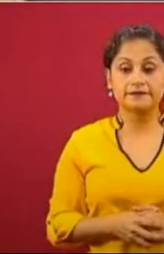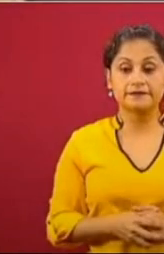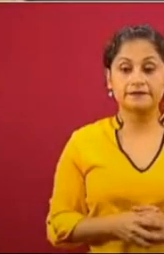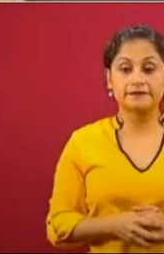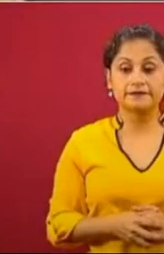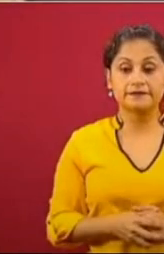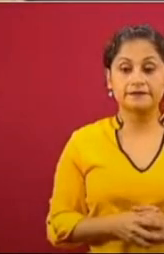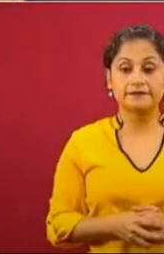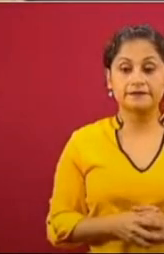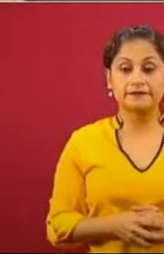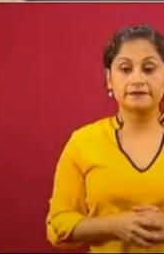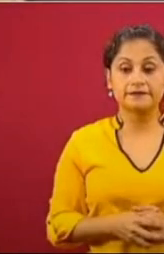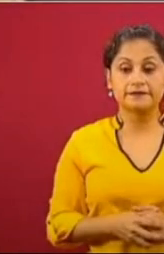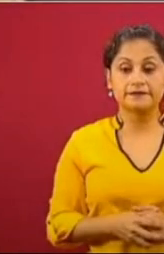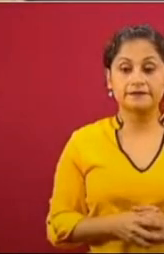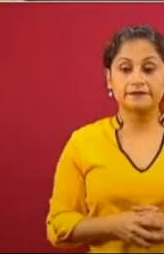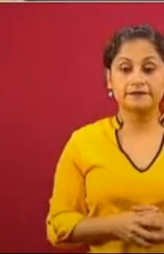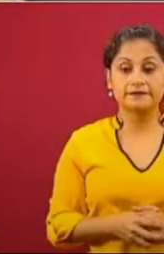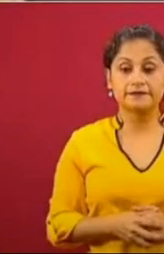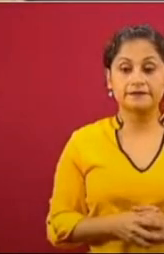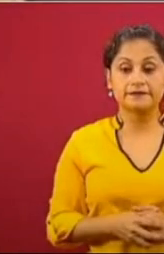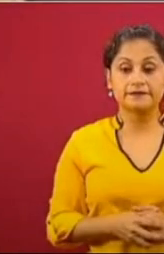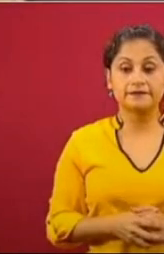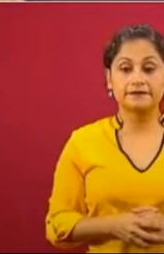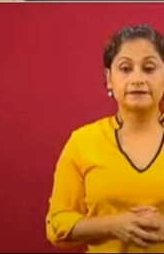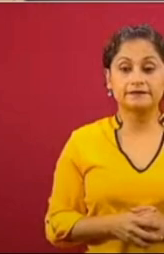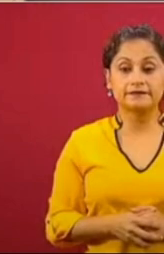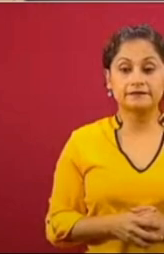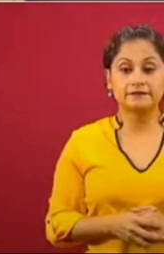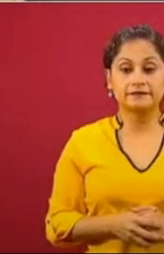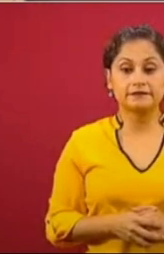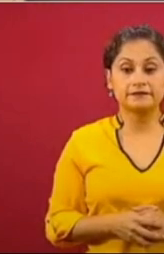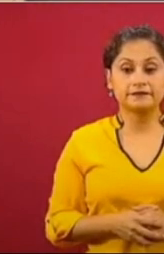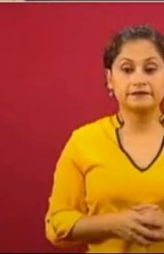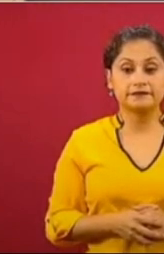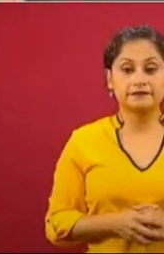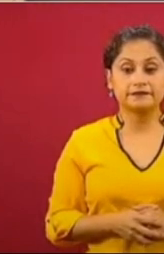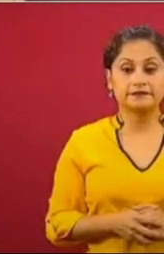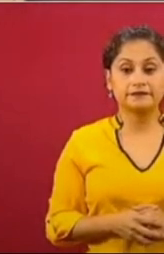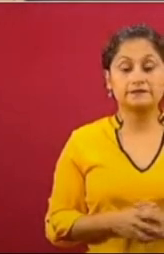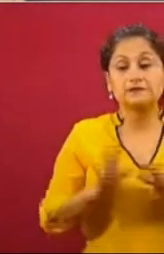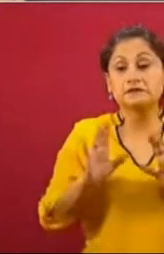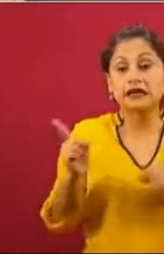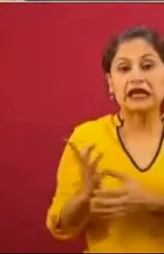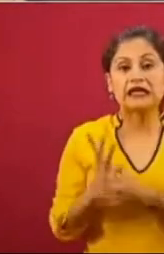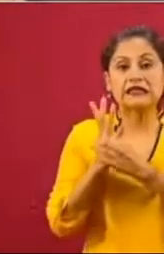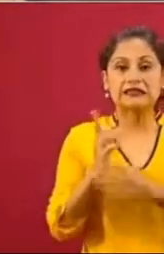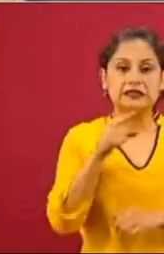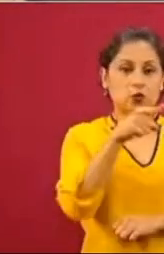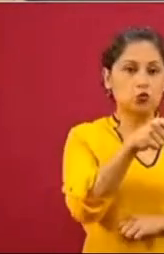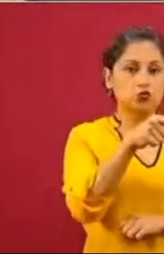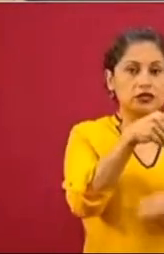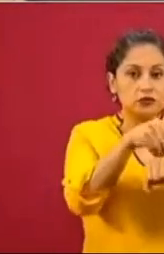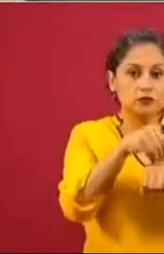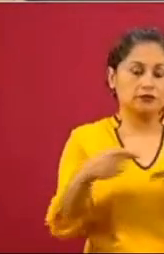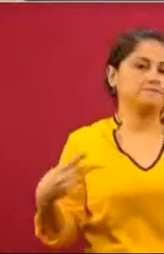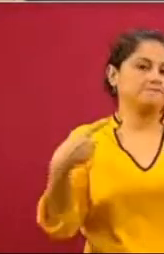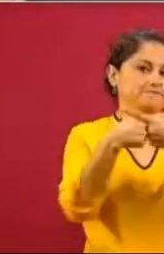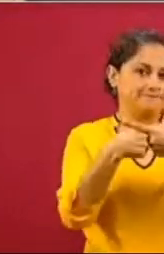Se aparece a mis alumnos Cuando los descubres en su mentira Que no es congruente con sus cifras Uy